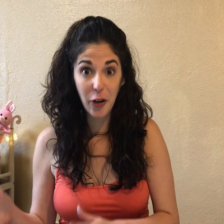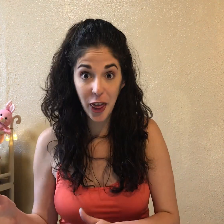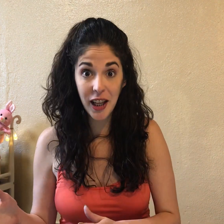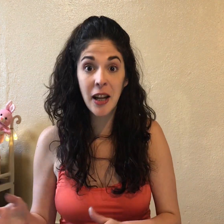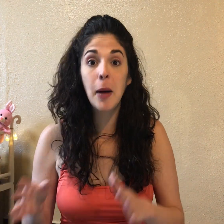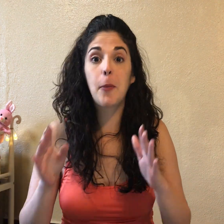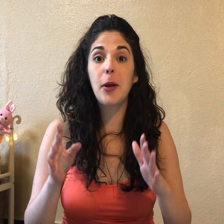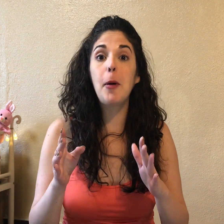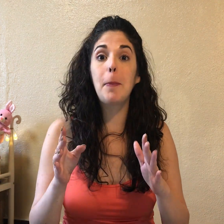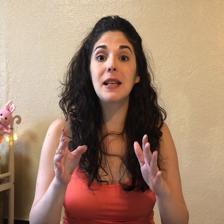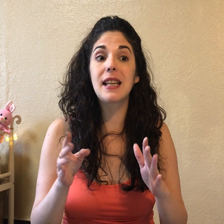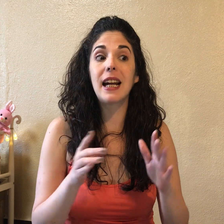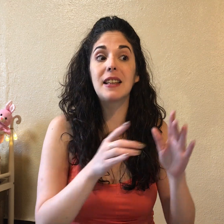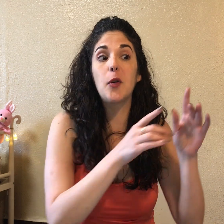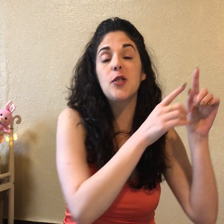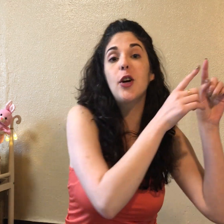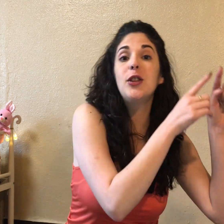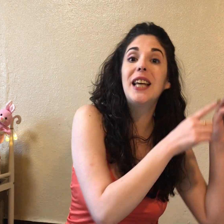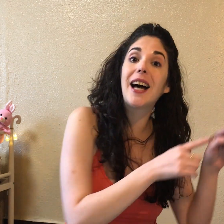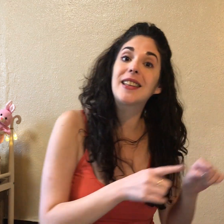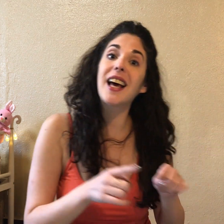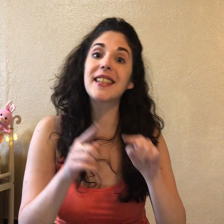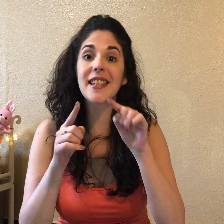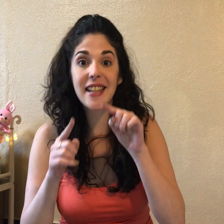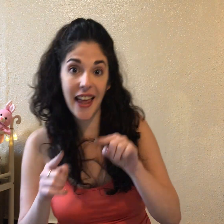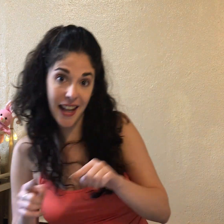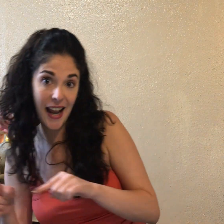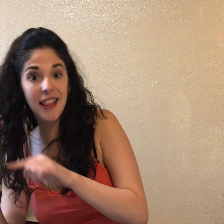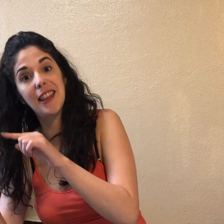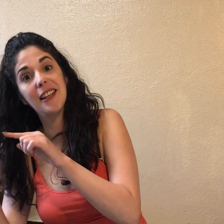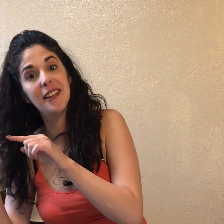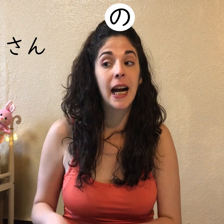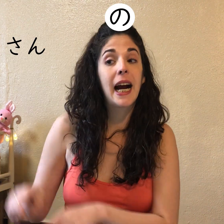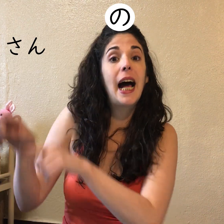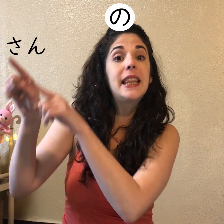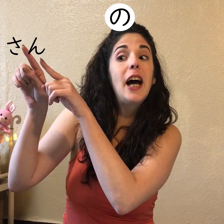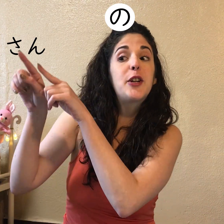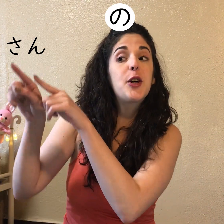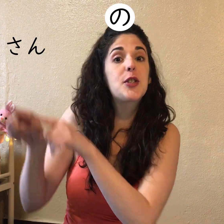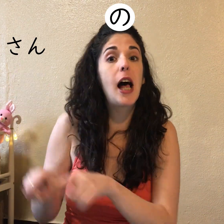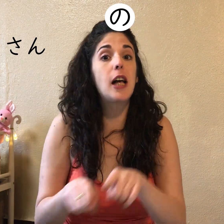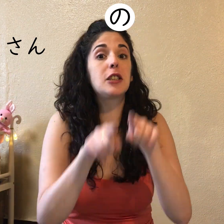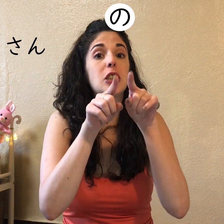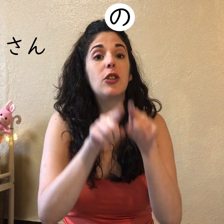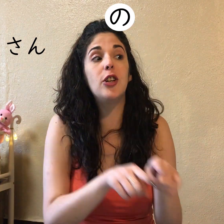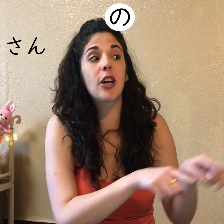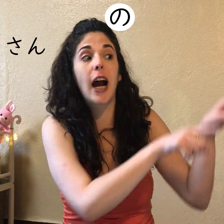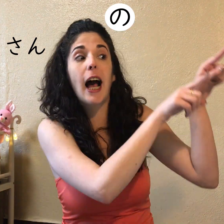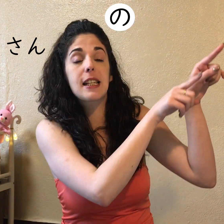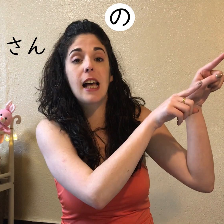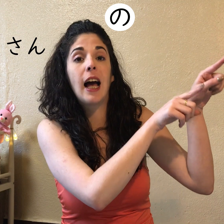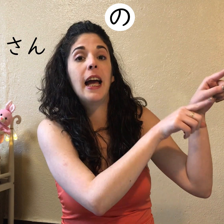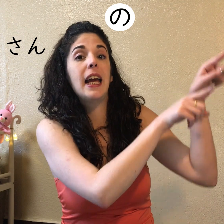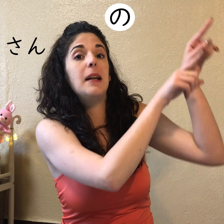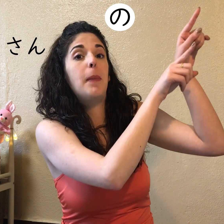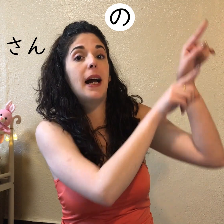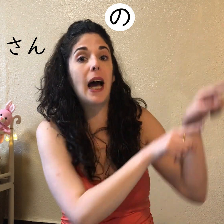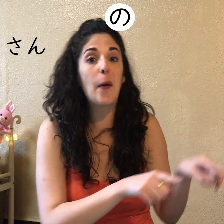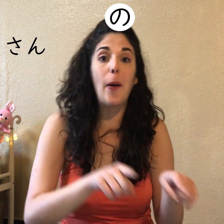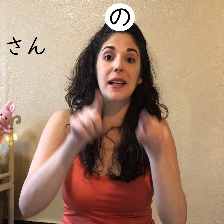orden, podemos pensar la traducción de atrás hacia adelante. Hanako-san no casa. El paraguas